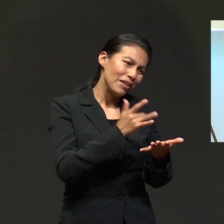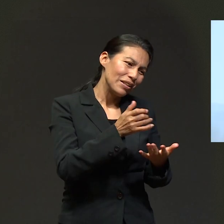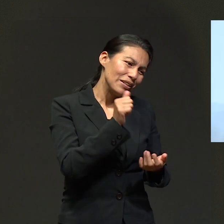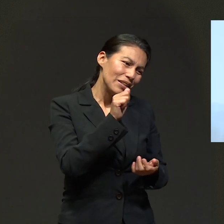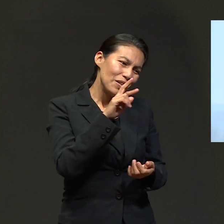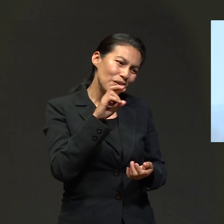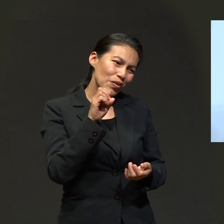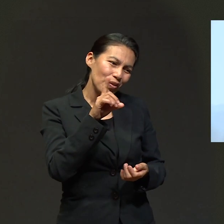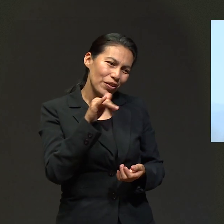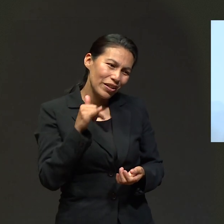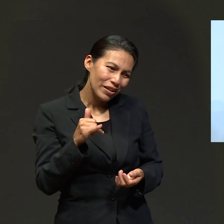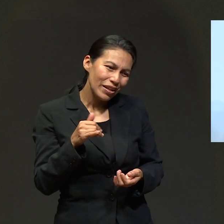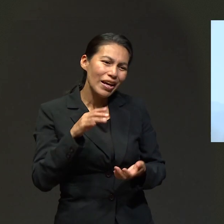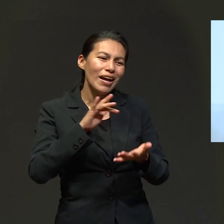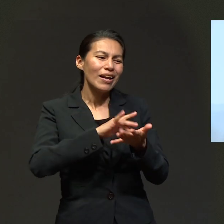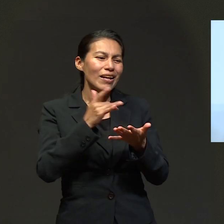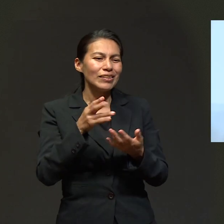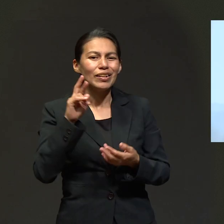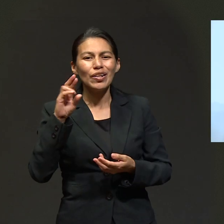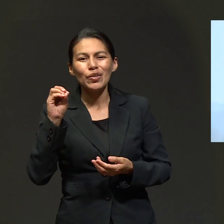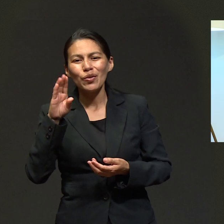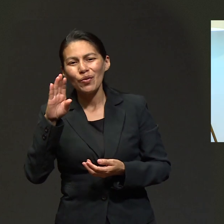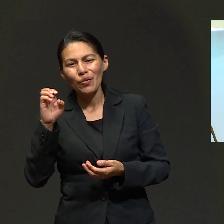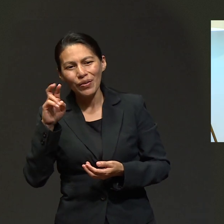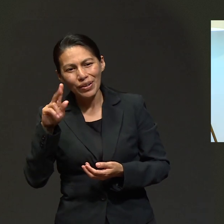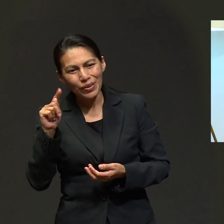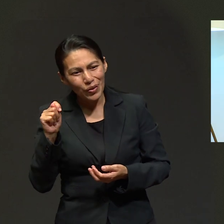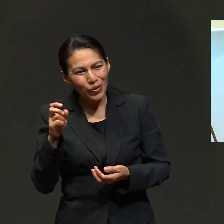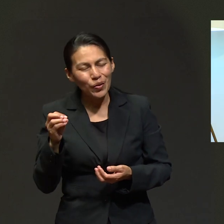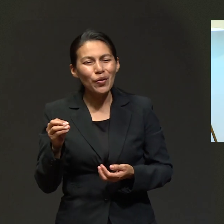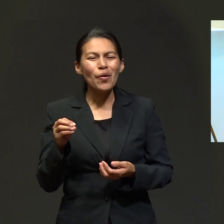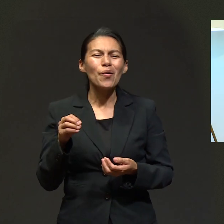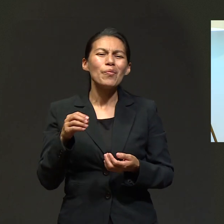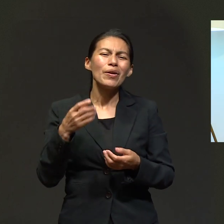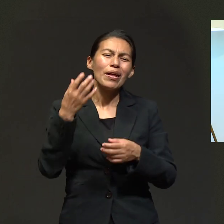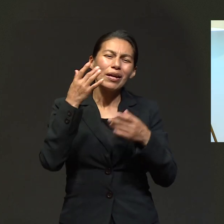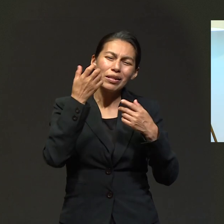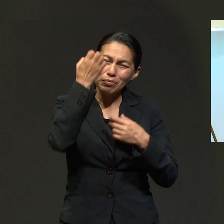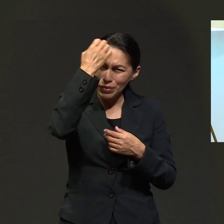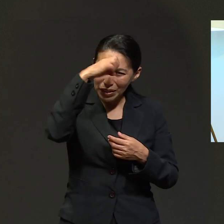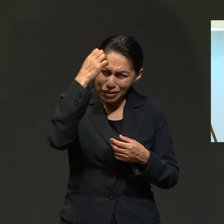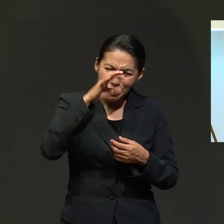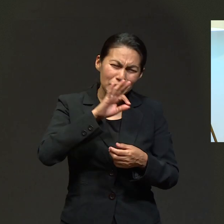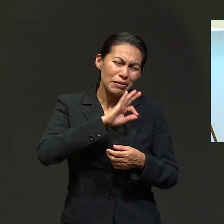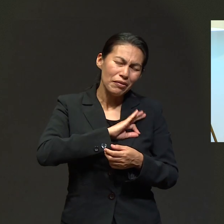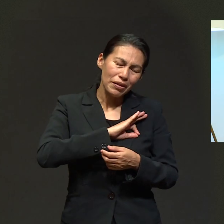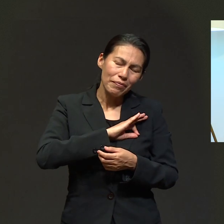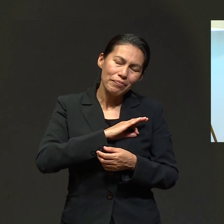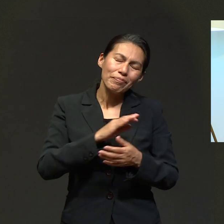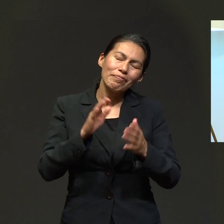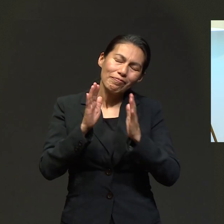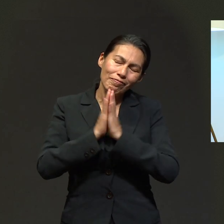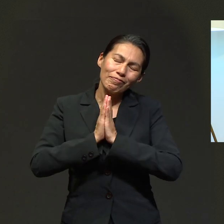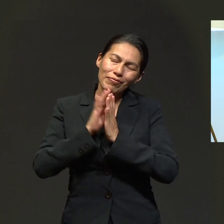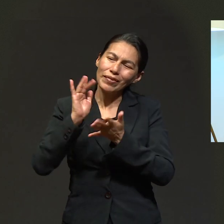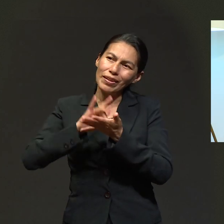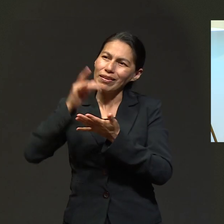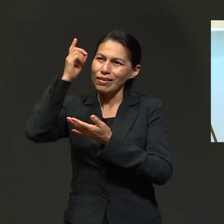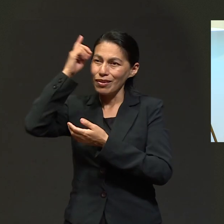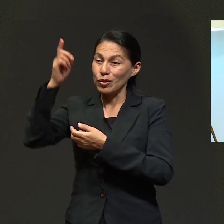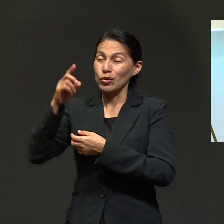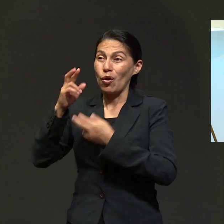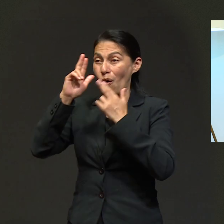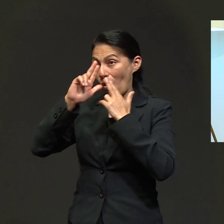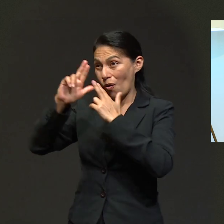sus experiencias de fe. Gracias a Dios. A Dios. La honra y la gloria son para Dios. Amén. Y a ustedes